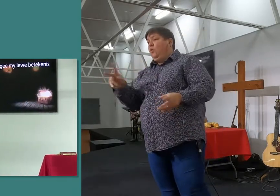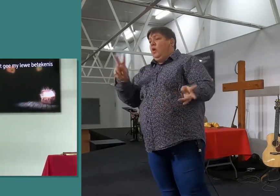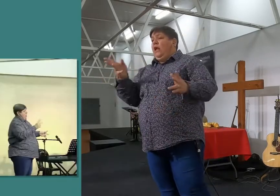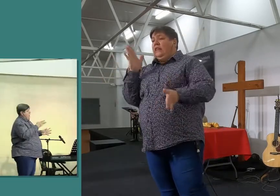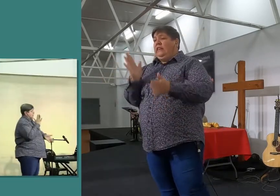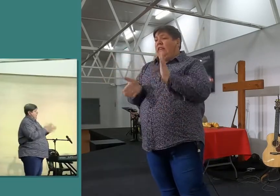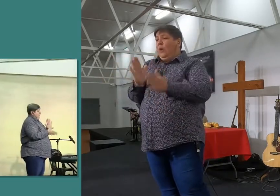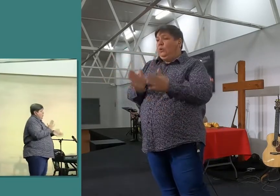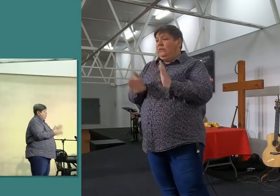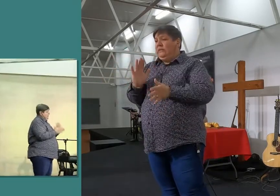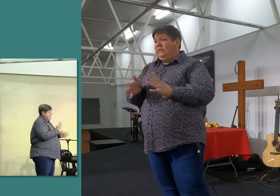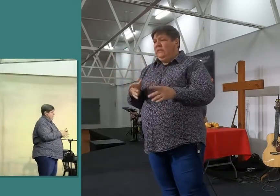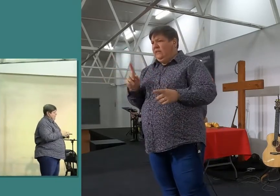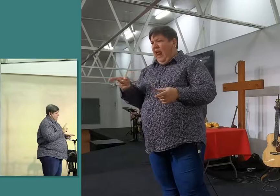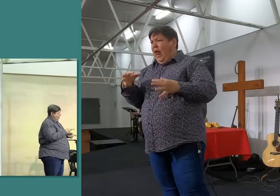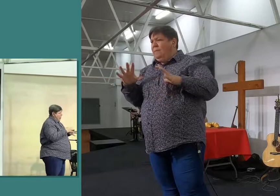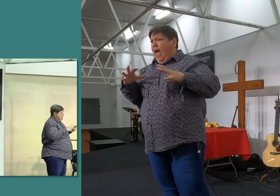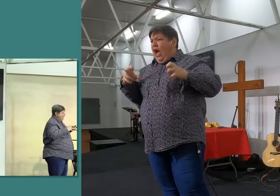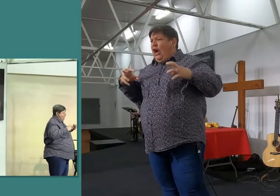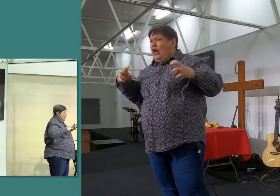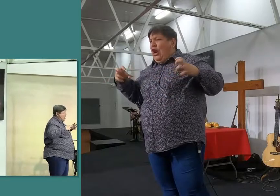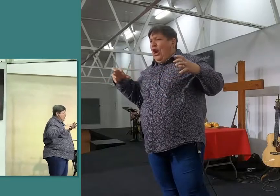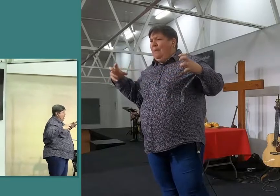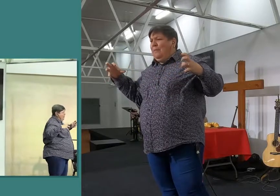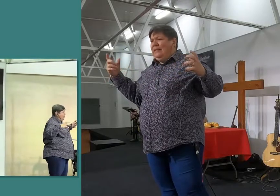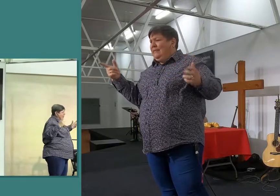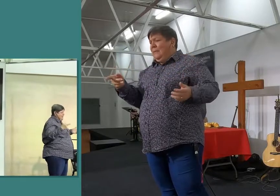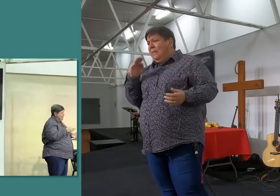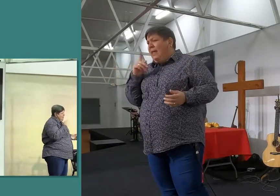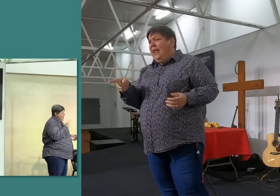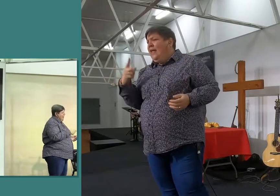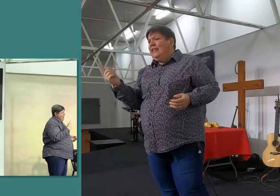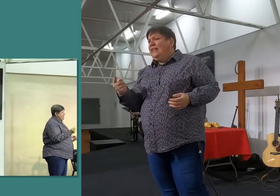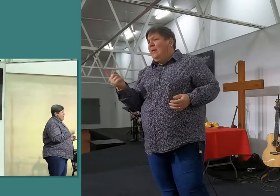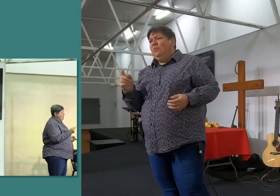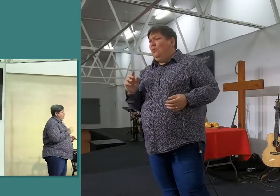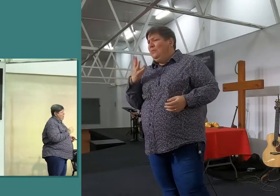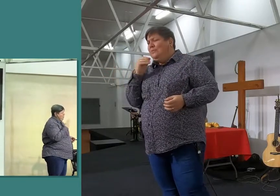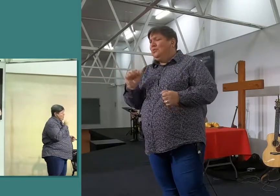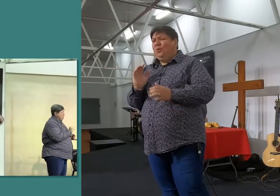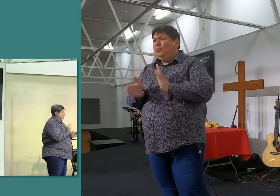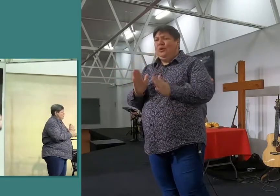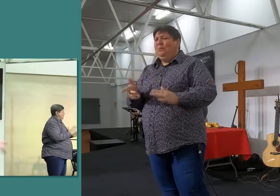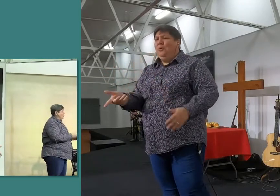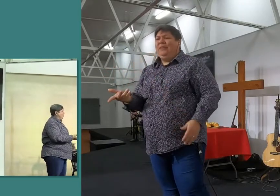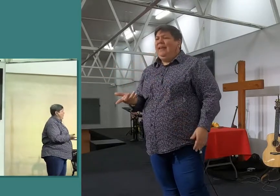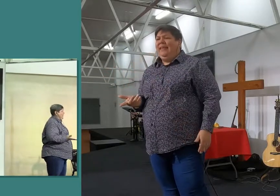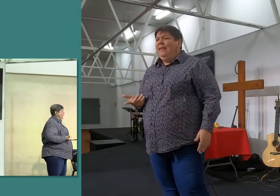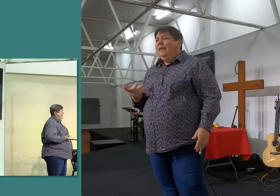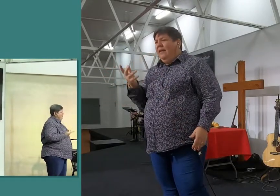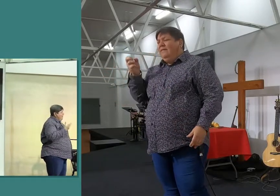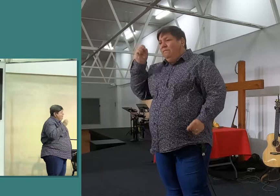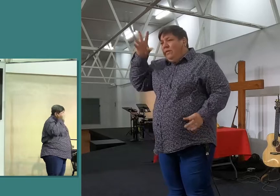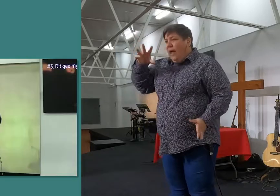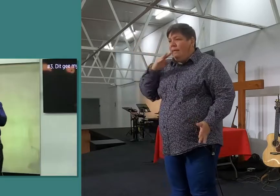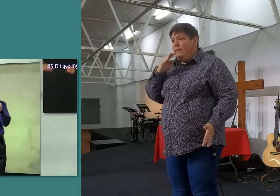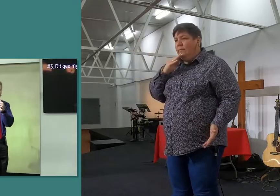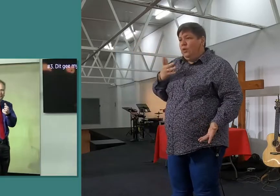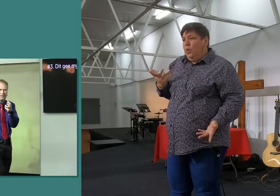al krimmels by plekke inkom, waaran nie moet inkom, en my, ek is belachelik nou, nee. Maar jy kry die idee, en net so, wanneer ek die woord van die